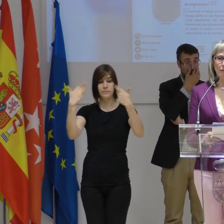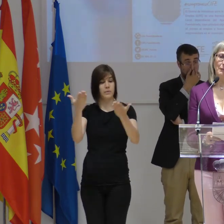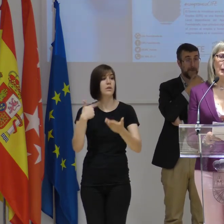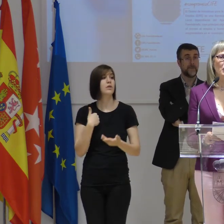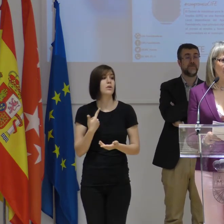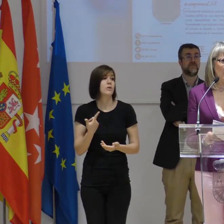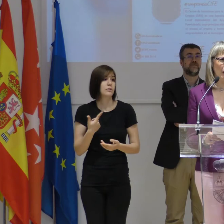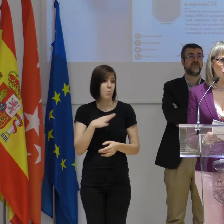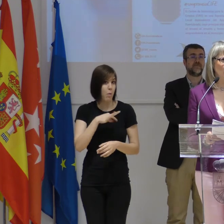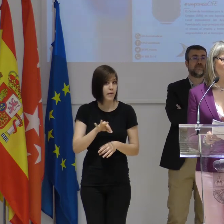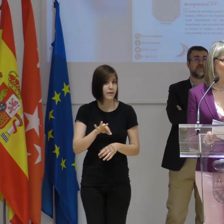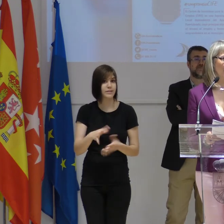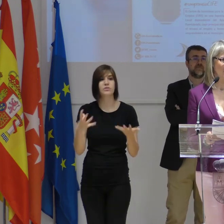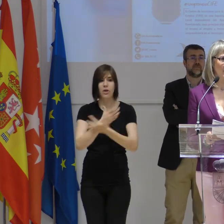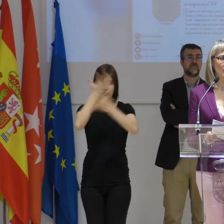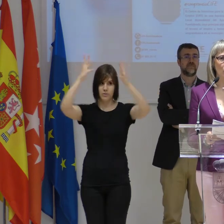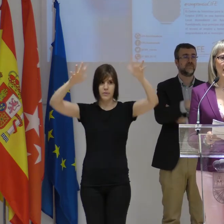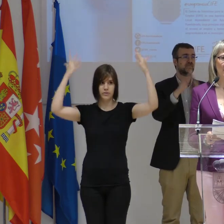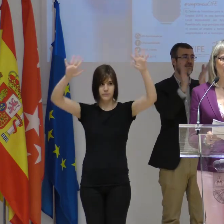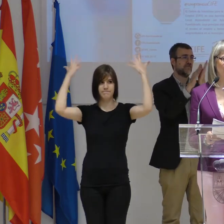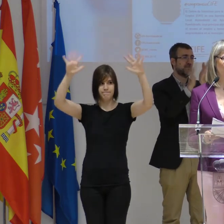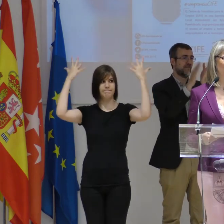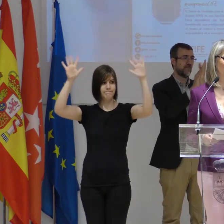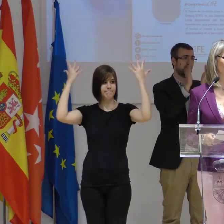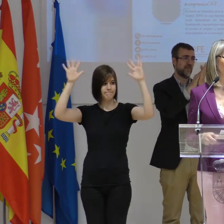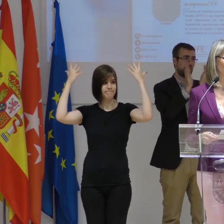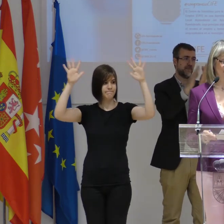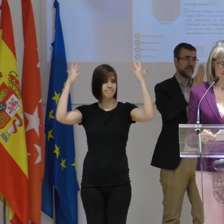permiten, vamos a darle un aplauso a todos los que han participado, que se lo merecen.